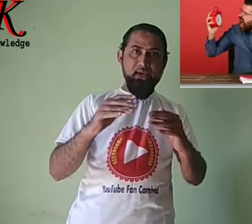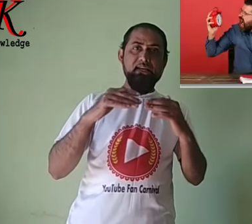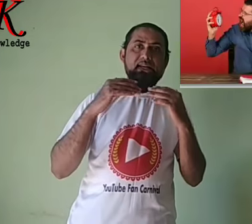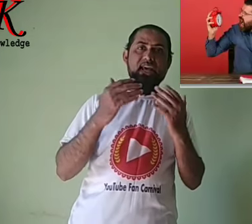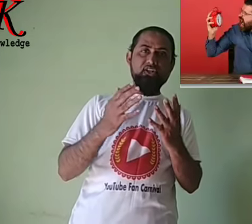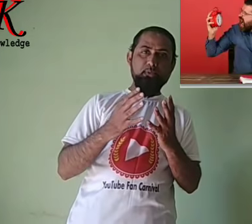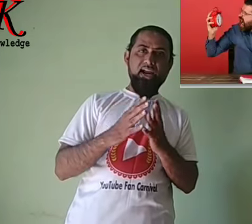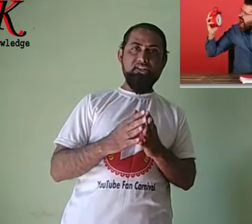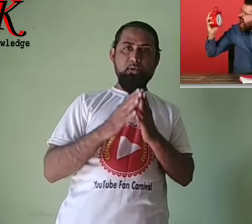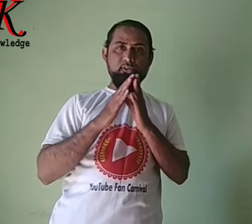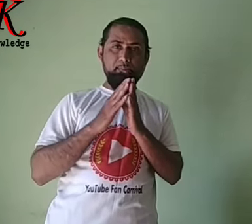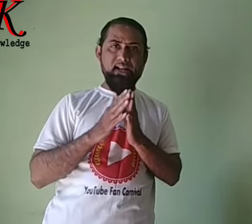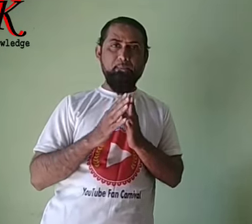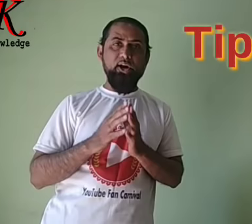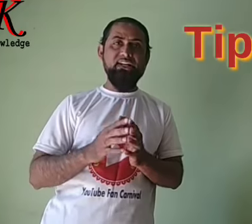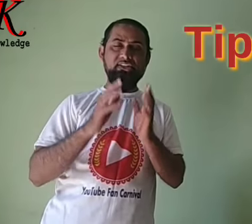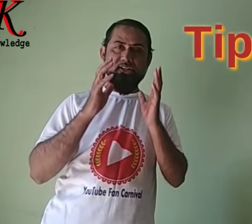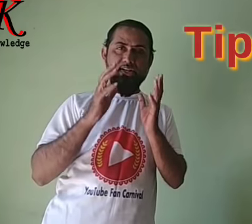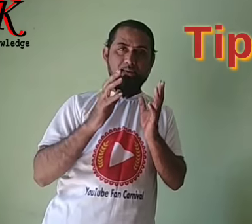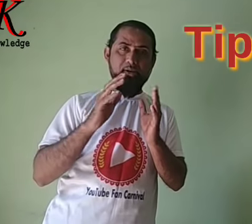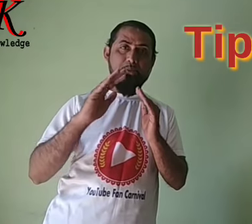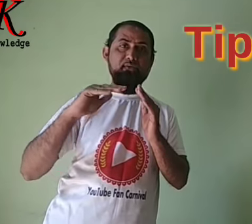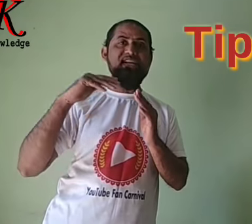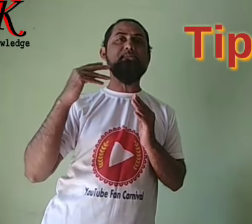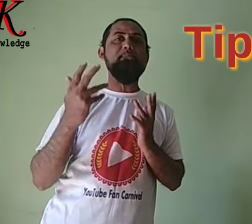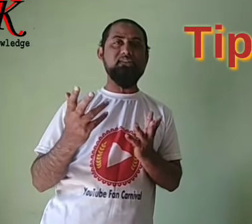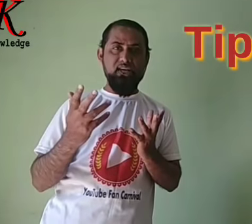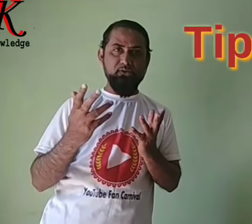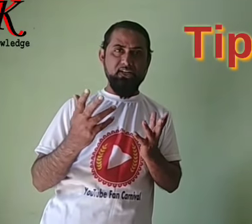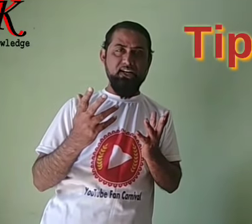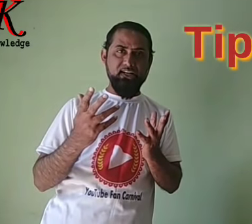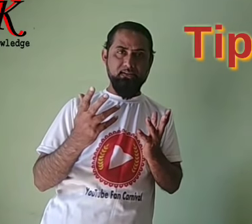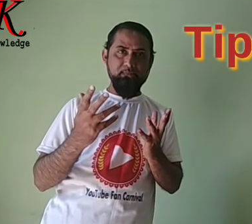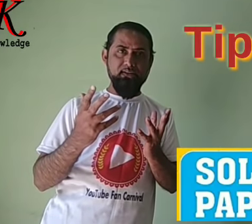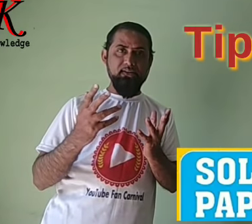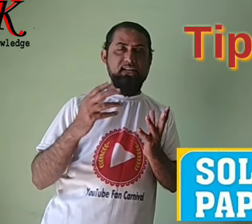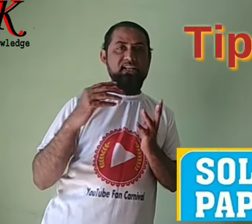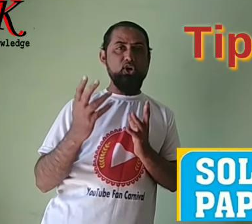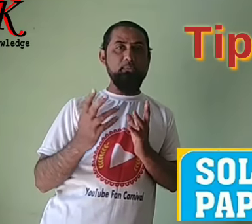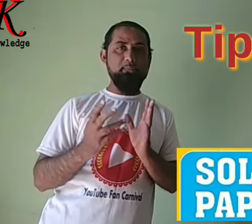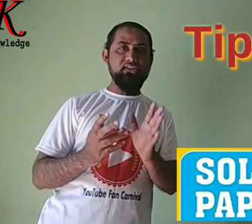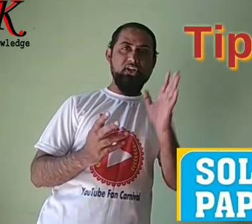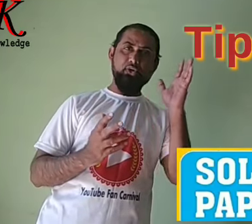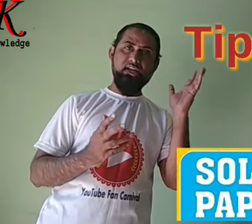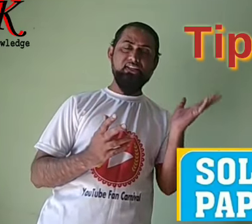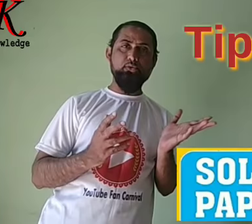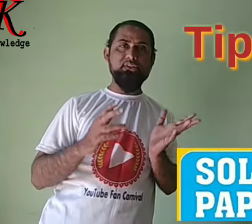next point बहुत ही प्यारा point जितने भी previous papers हैं उससे related चाहाँ sort paper से हो चाहाँ school से